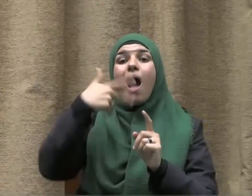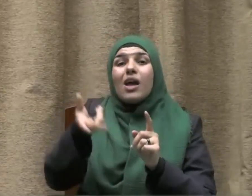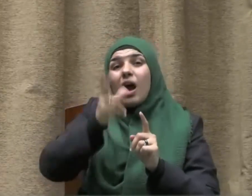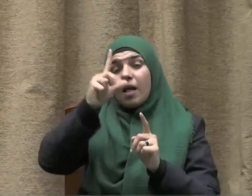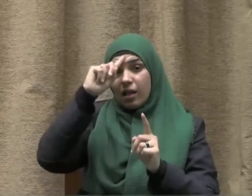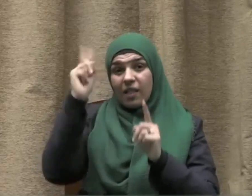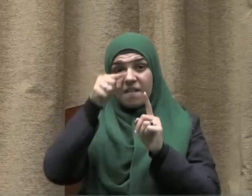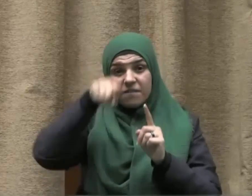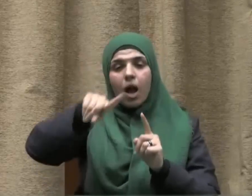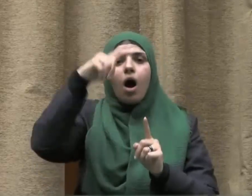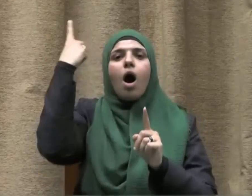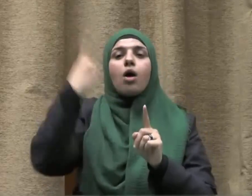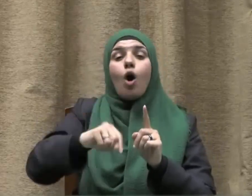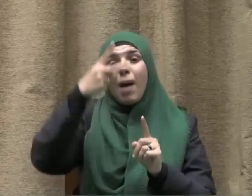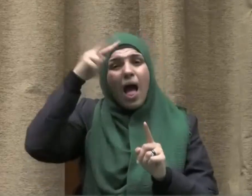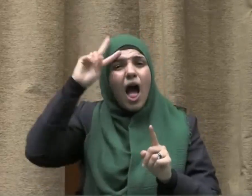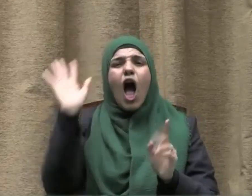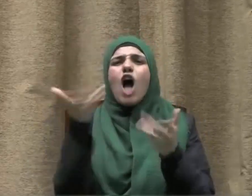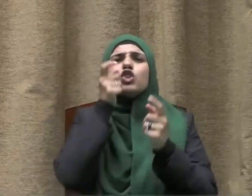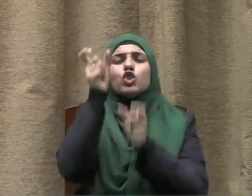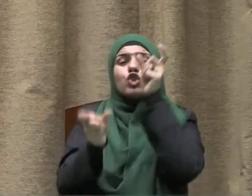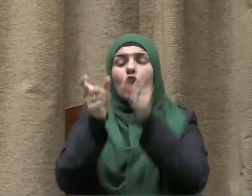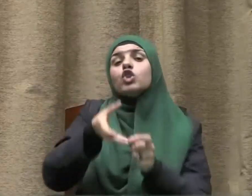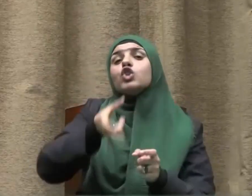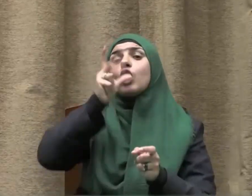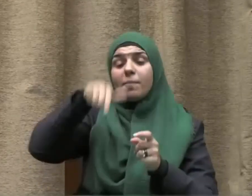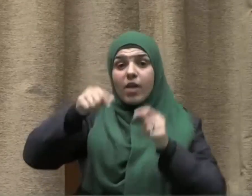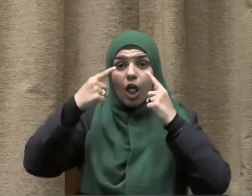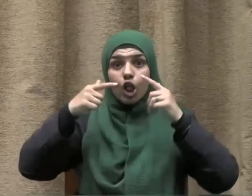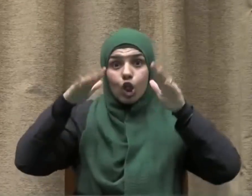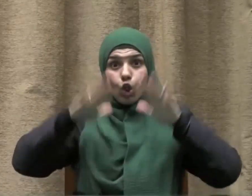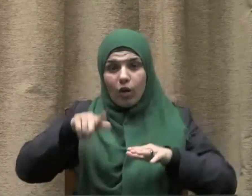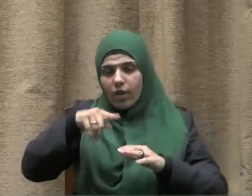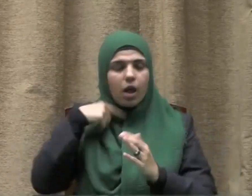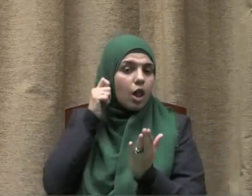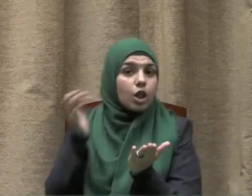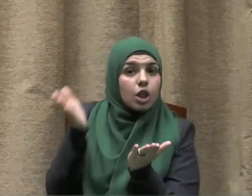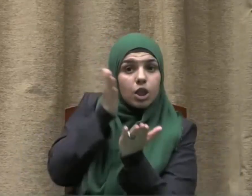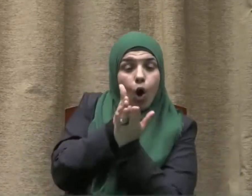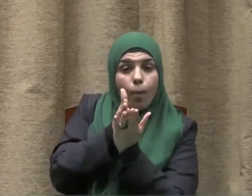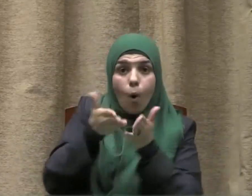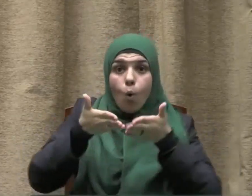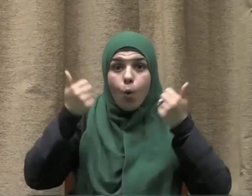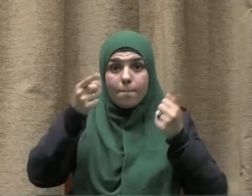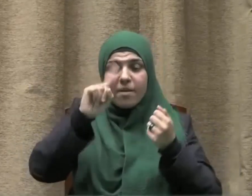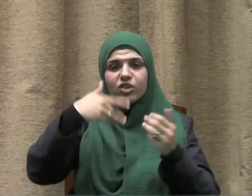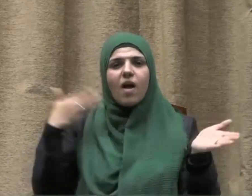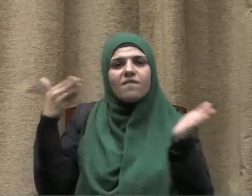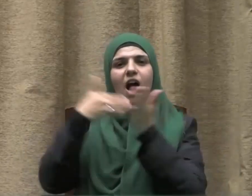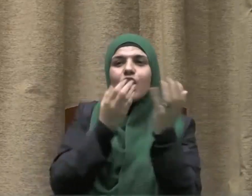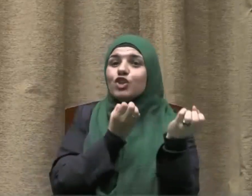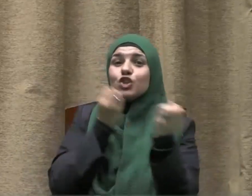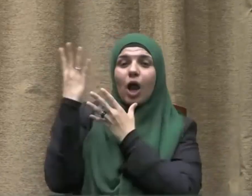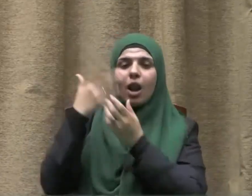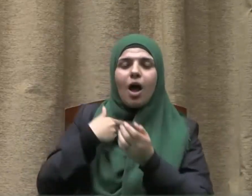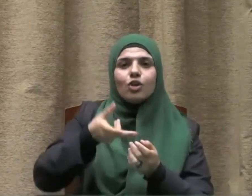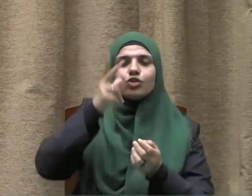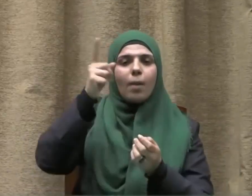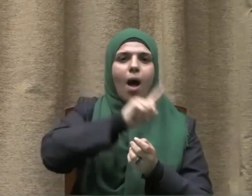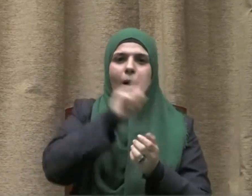حرام ومن شرب الخمر في الدنيا ثم لم يتب منها حرمها في الآخرة ومن هنا